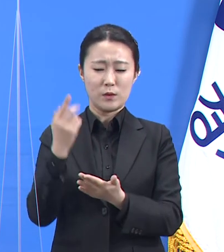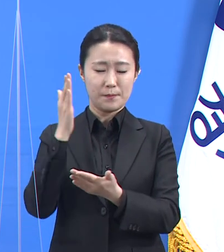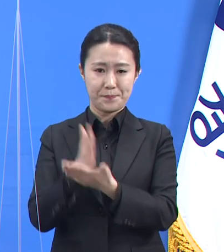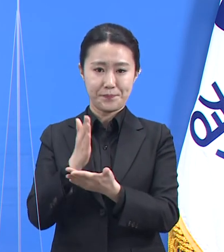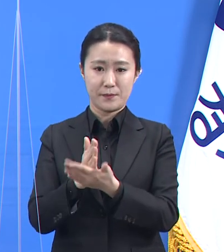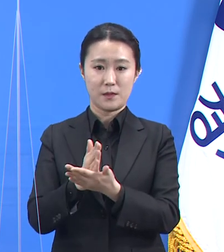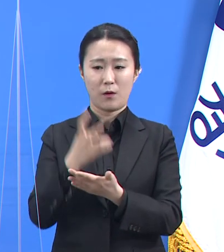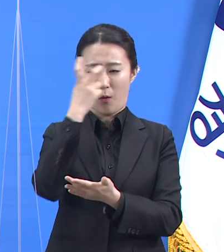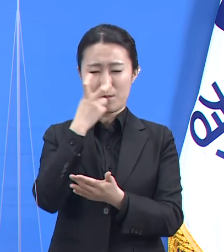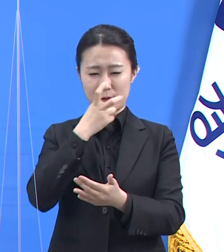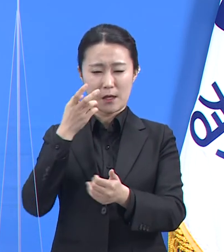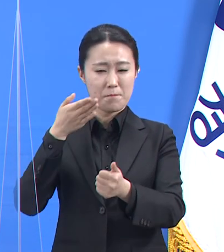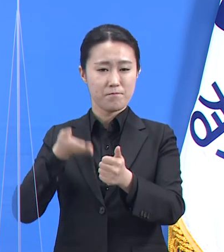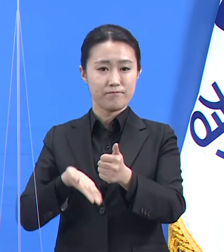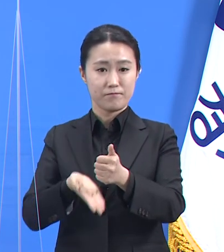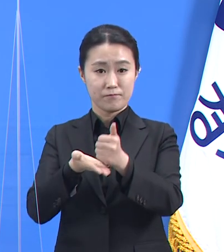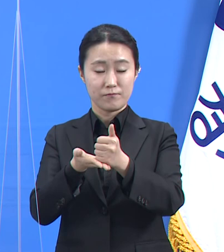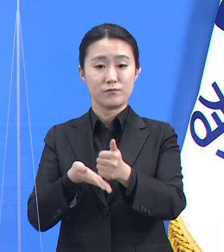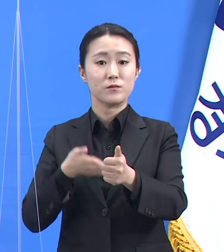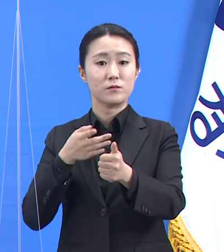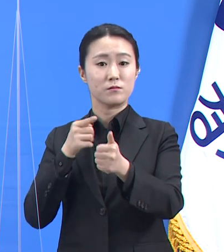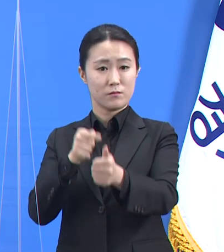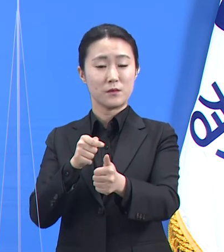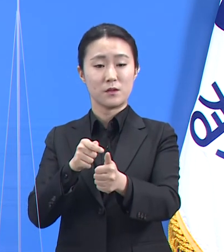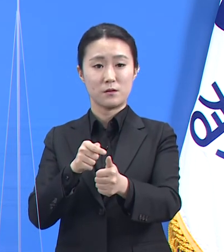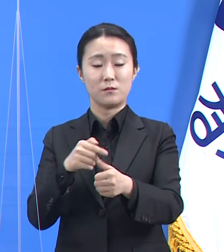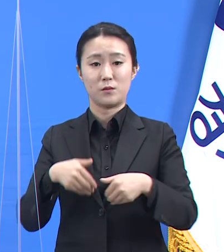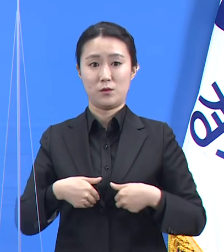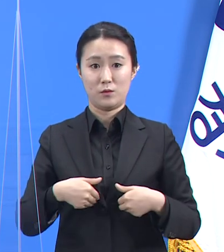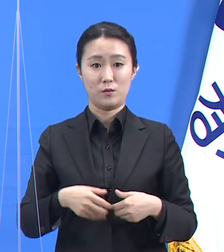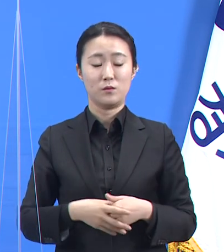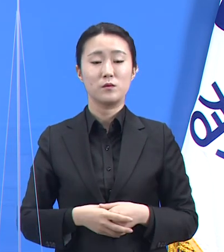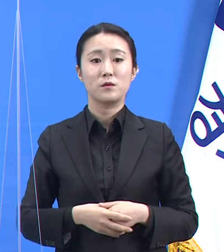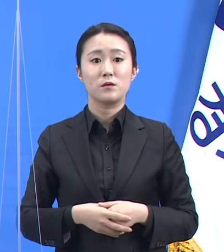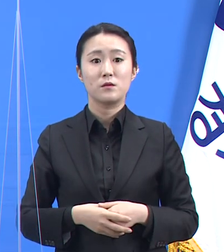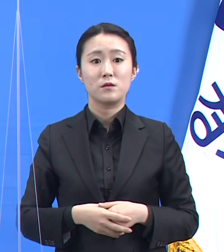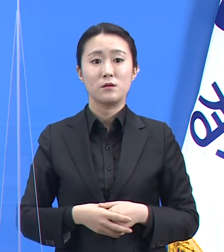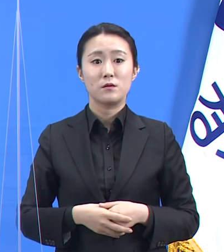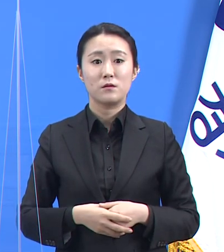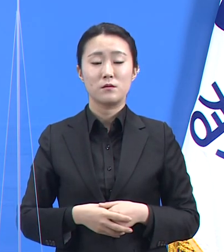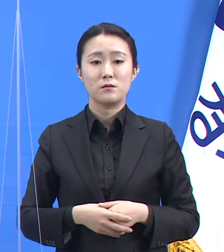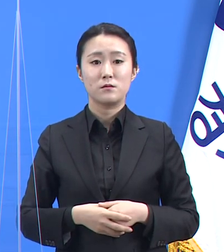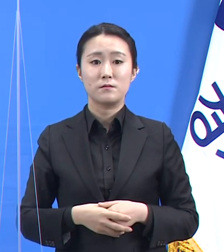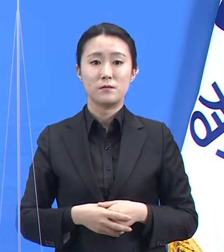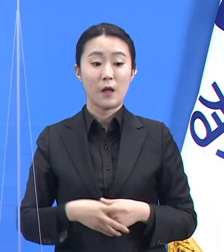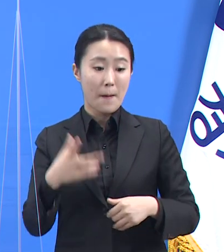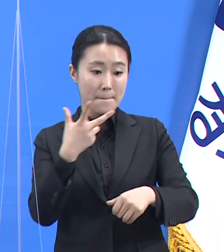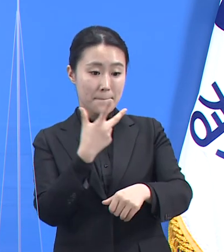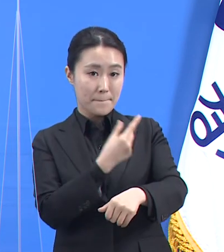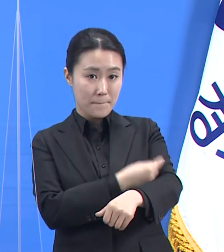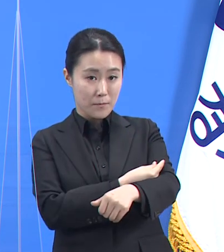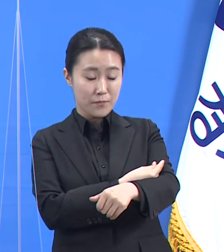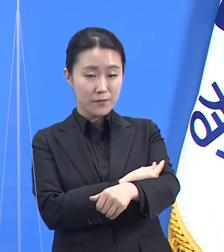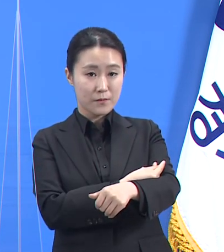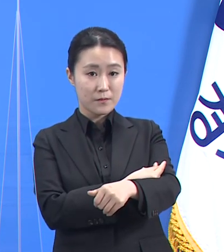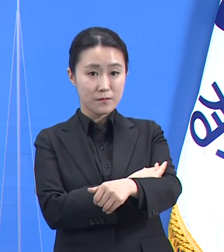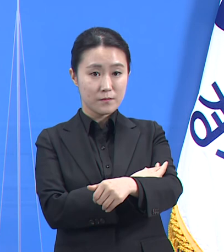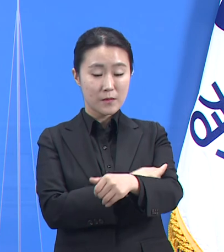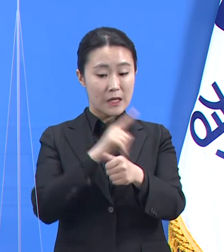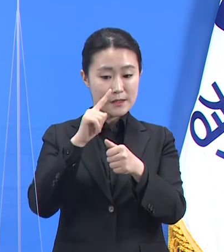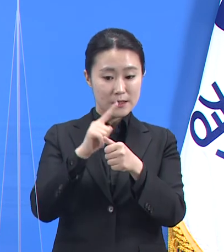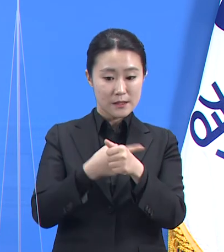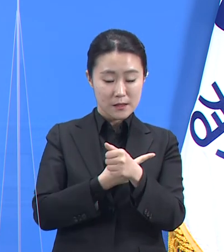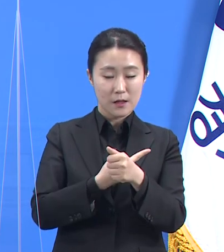집단 면역이라는 목적지까지 아직도 많은 시간이 남았습니다. 백신 접종의 성과로 좀 더 자유로운